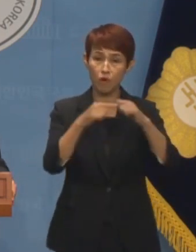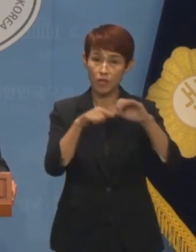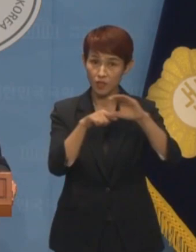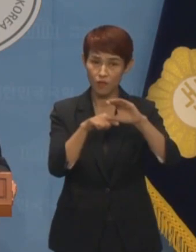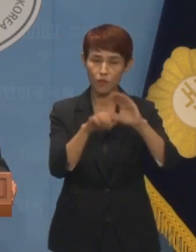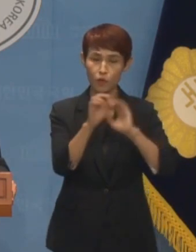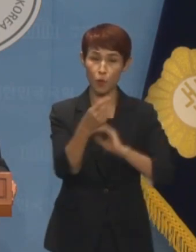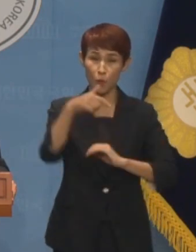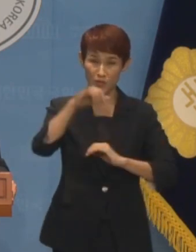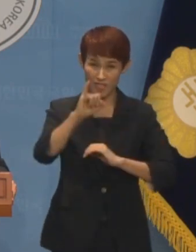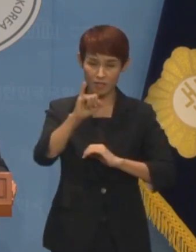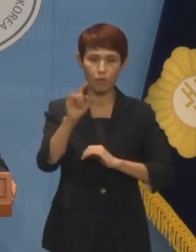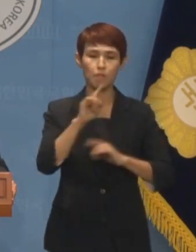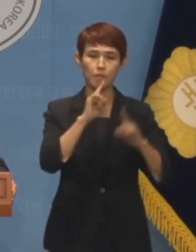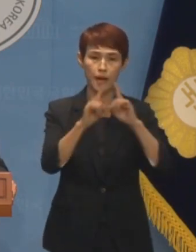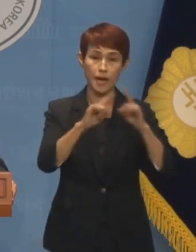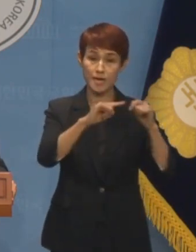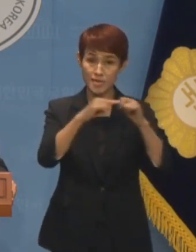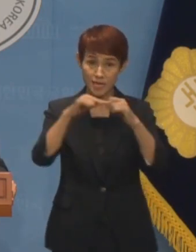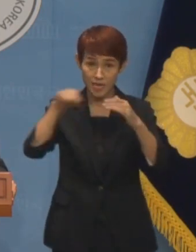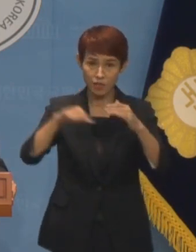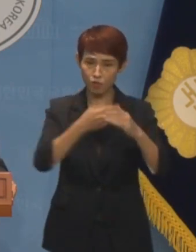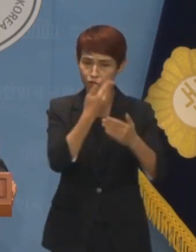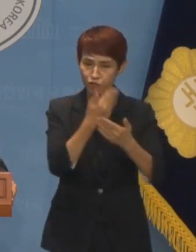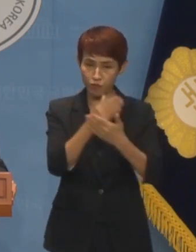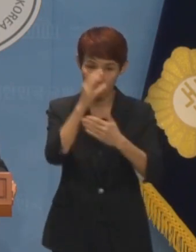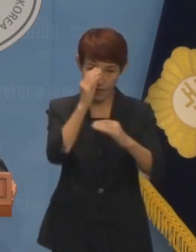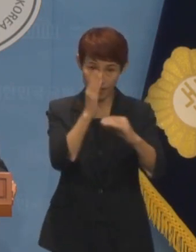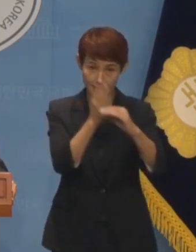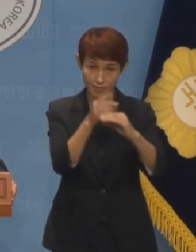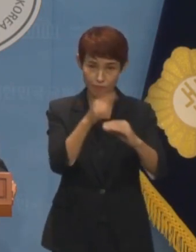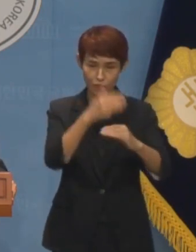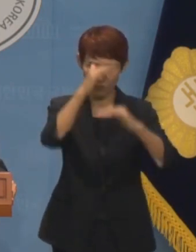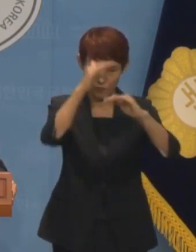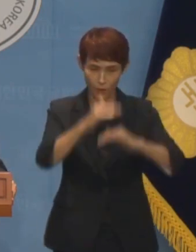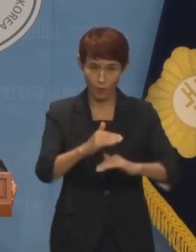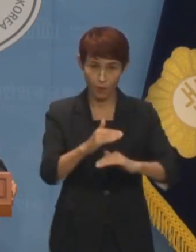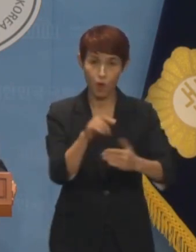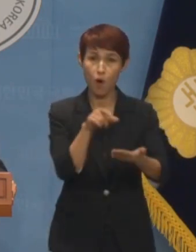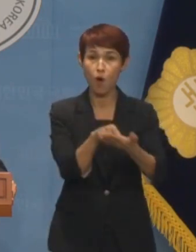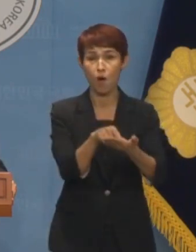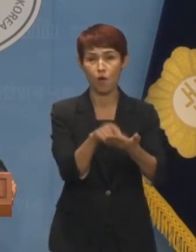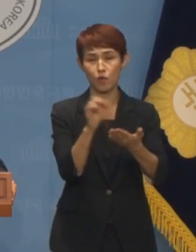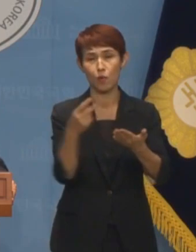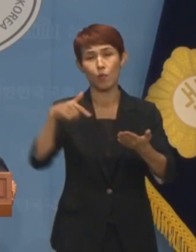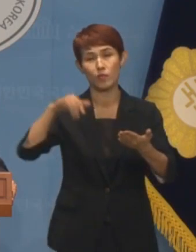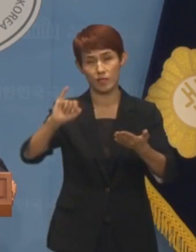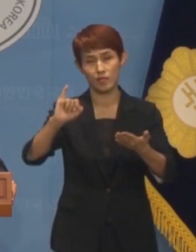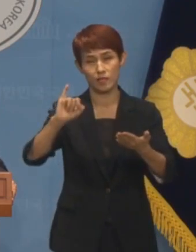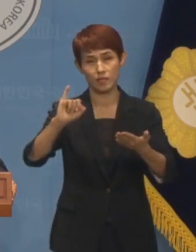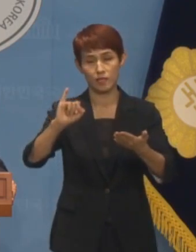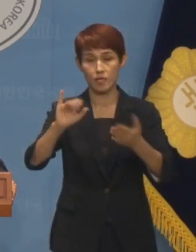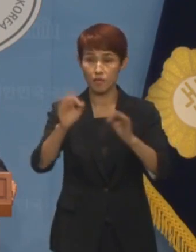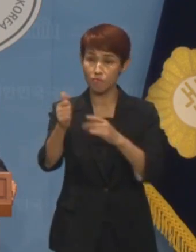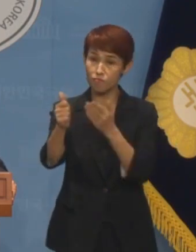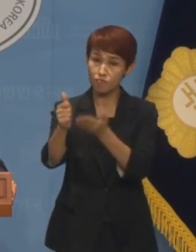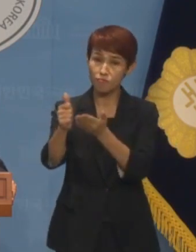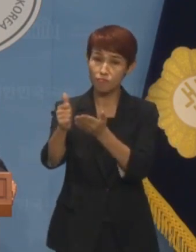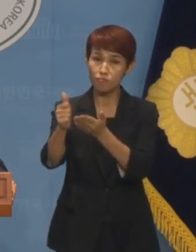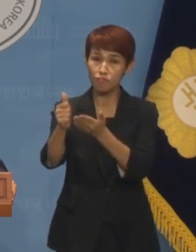요지는 말이나 글 따위에서 핵심이 되는 중요한 내용이라고 정의되어 있습니다. 김태규